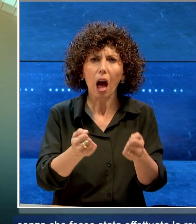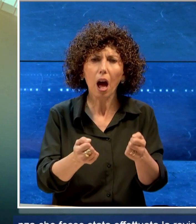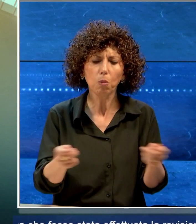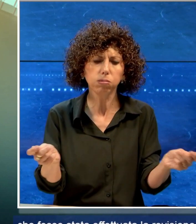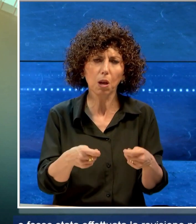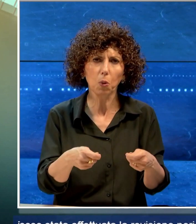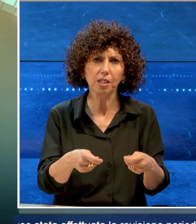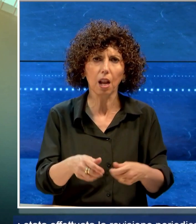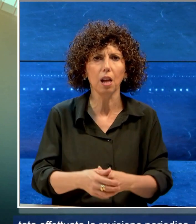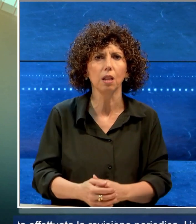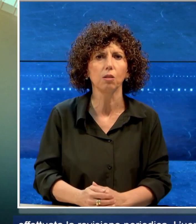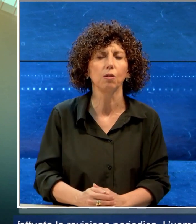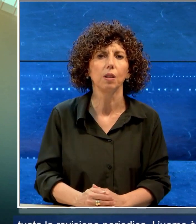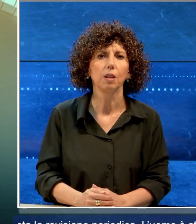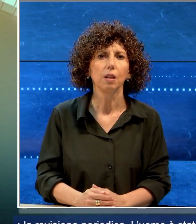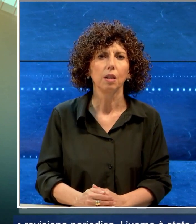sequestrato.